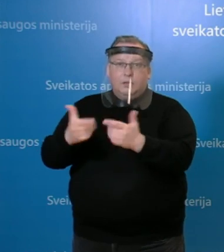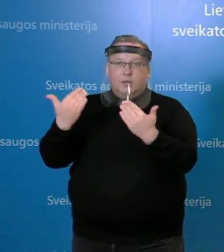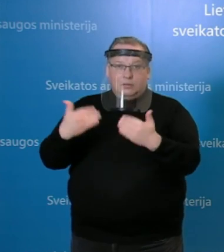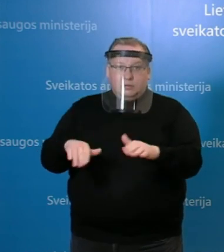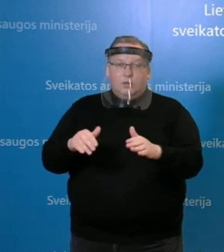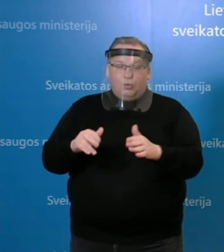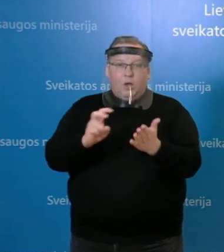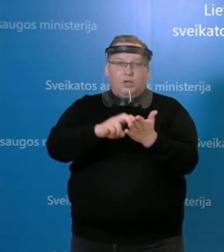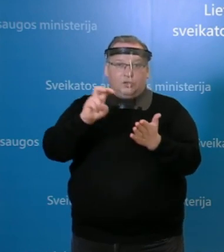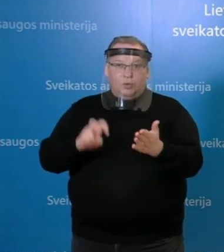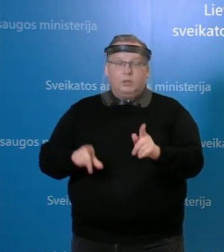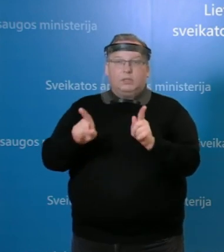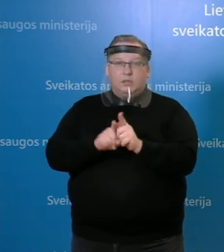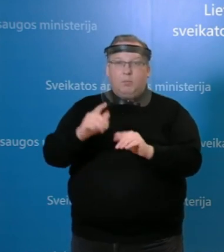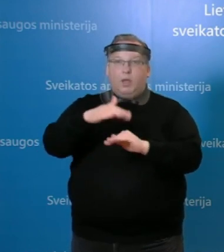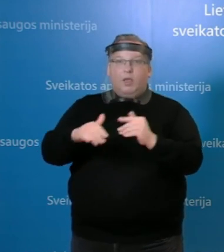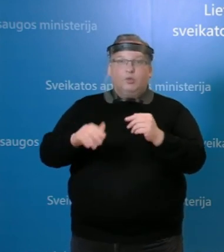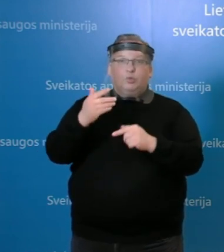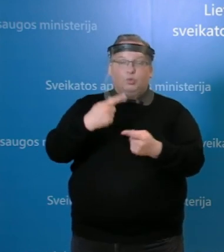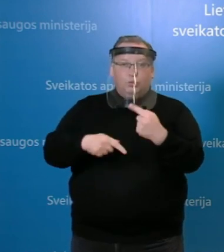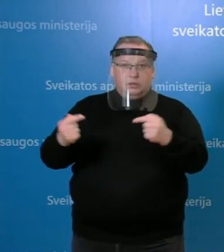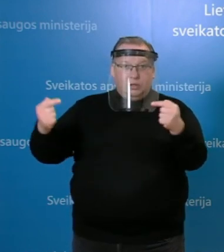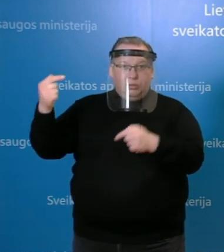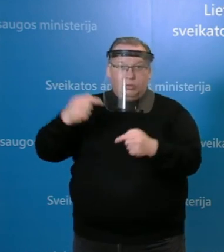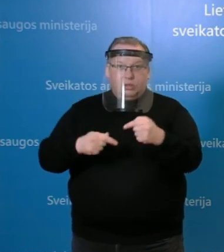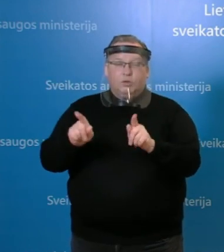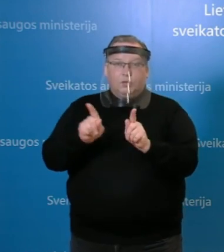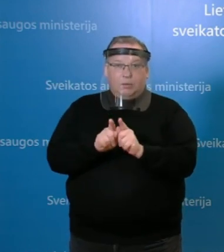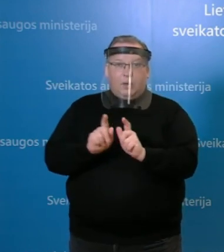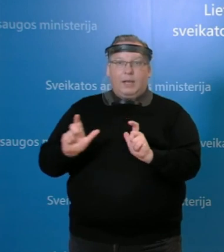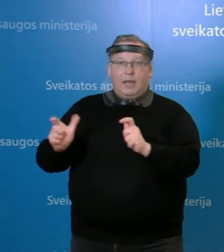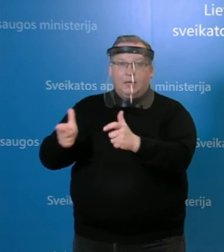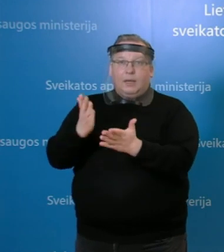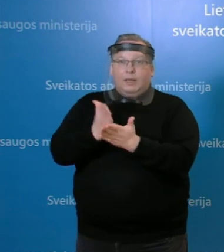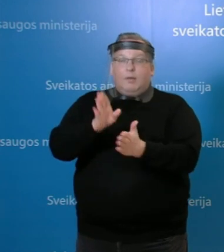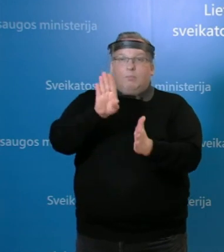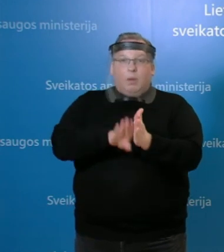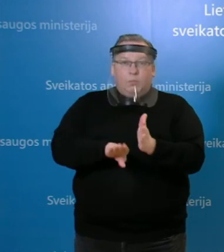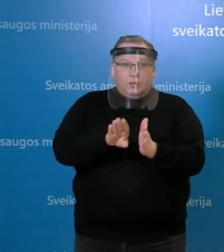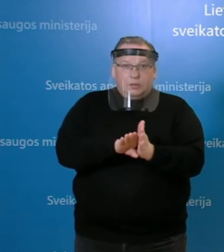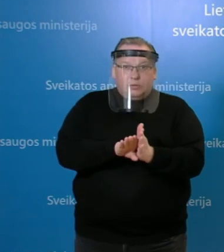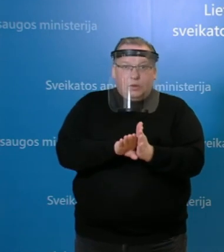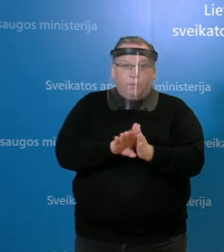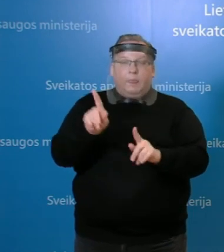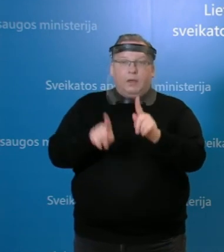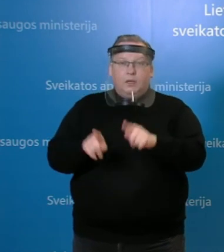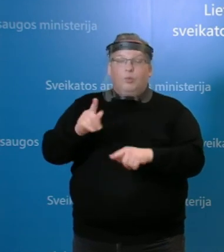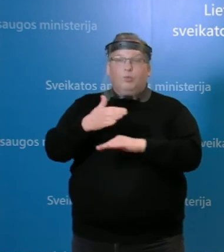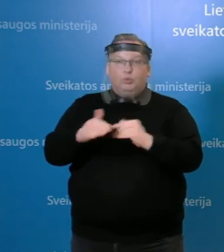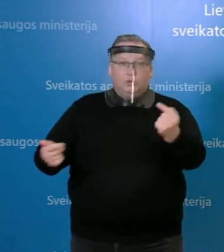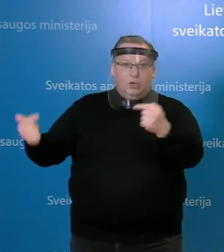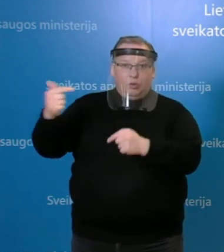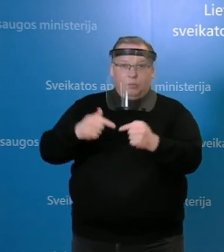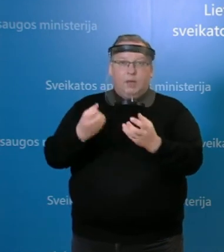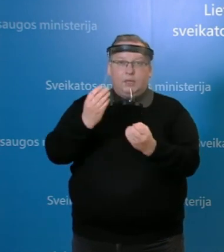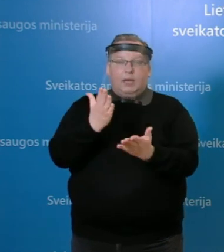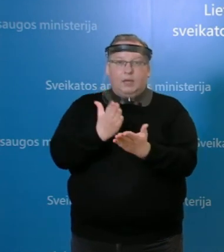izolaciją į veštinio atveju, karantino metu yra gerokai paprastesnė. Ir kol pristatau į veštinius atvejus ir dar